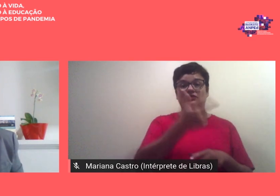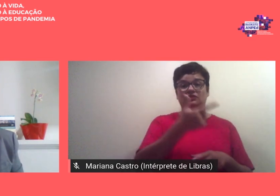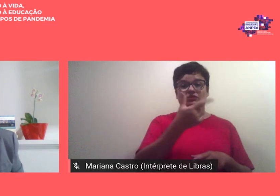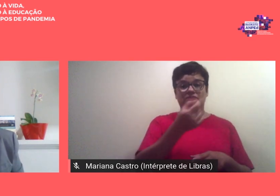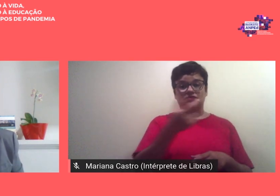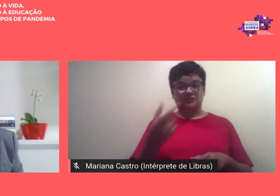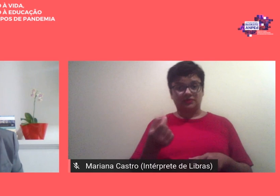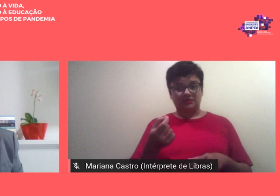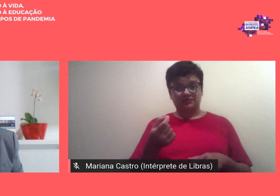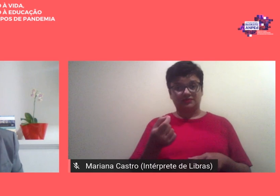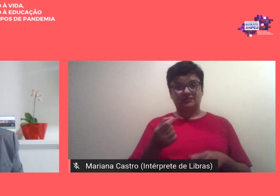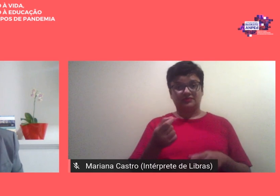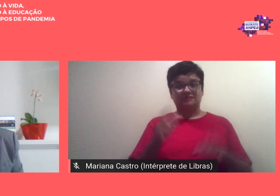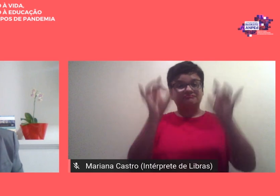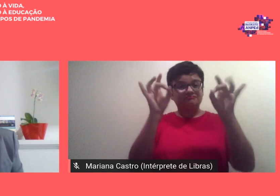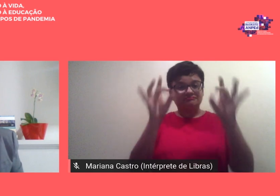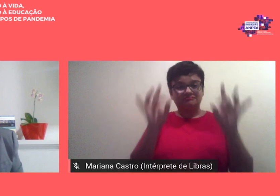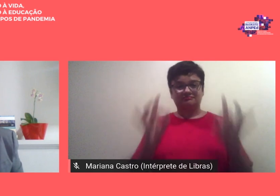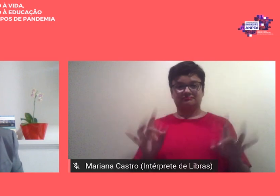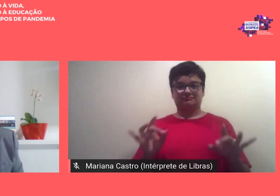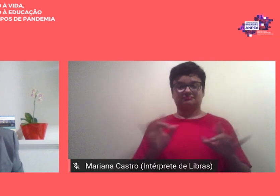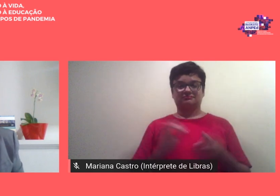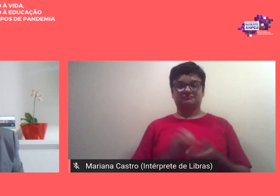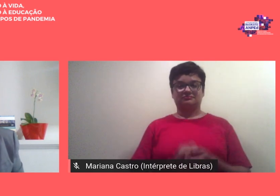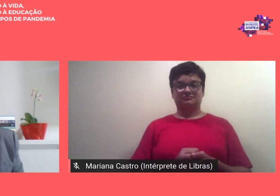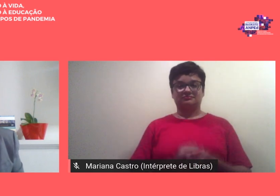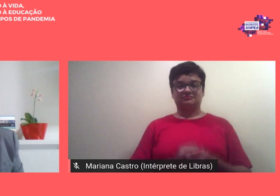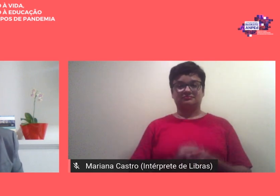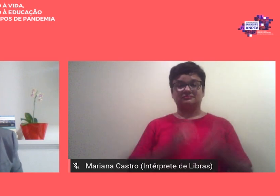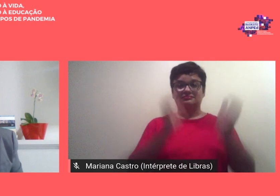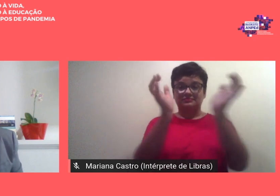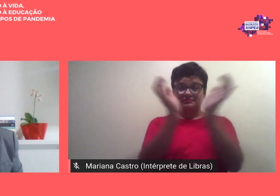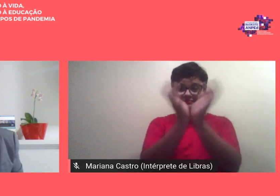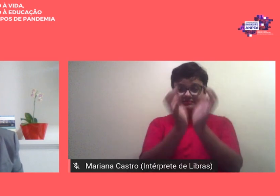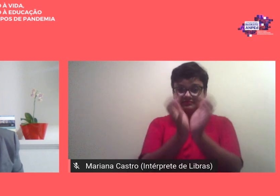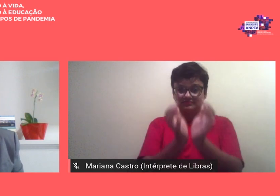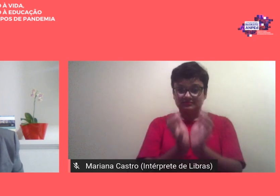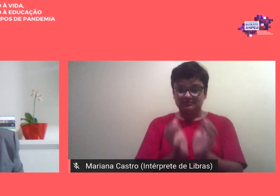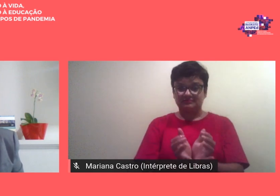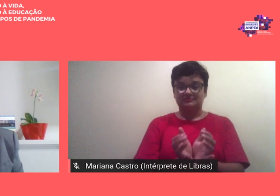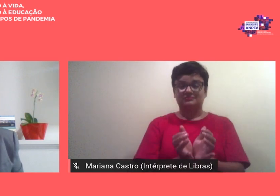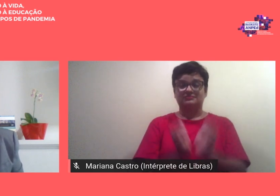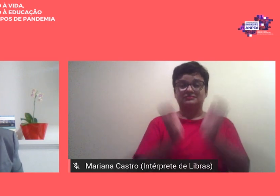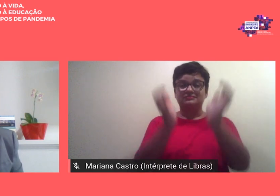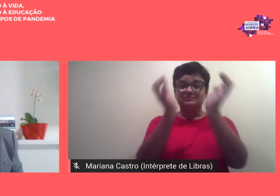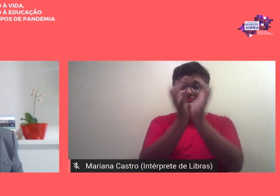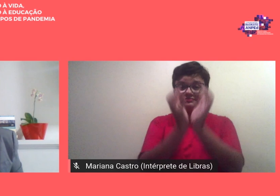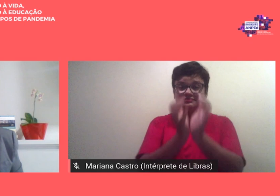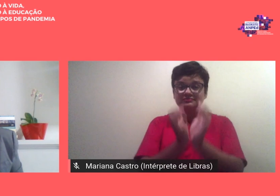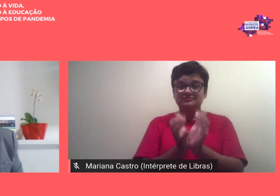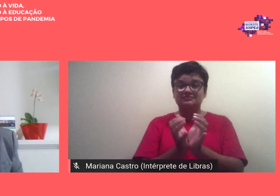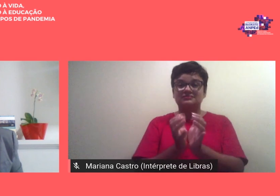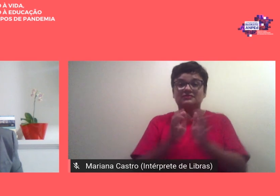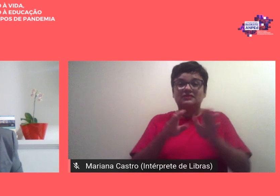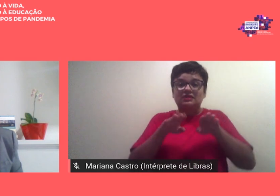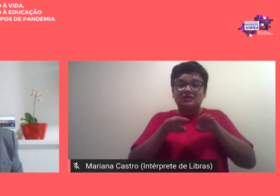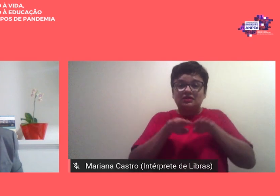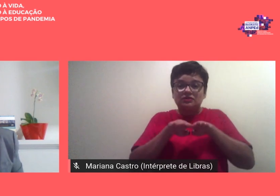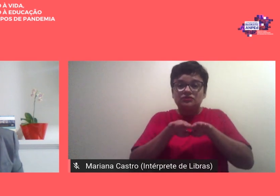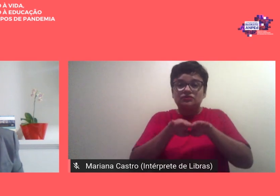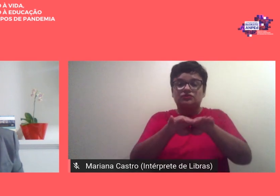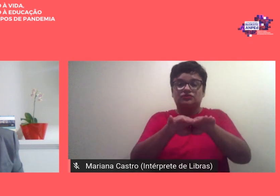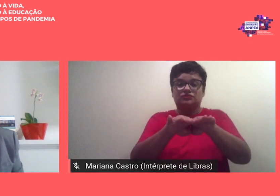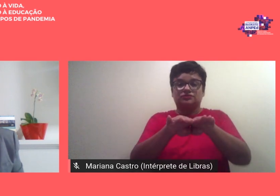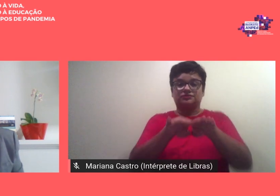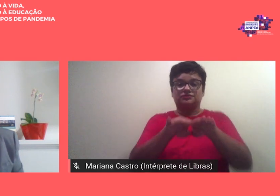modo peculiar com salas em muitos casos salas simultâneas para